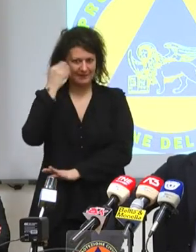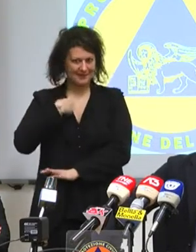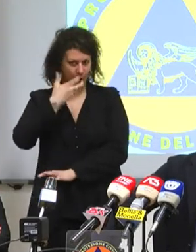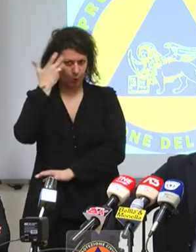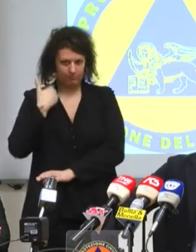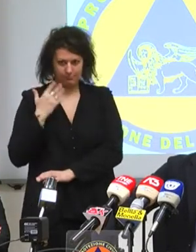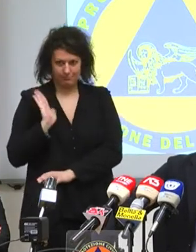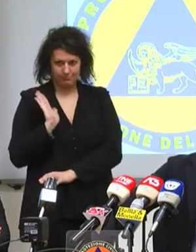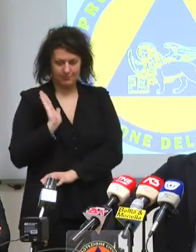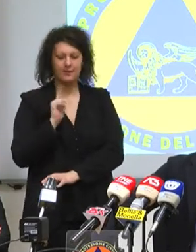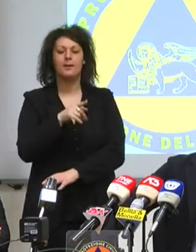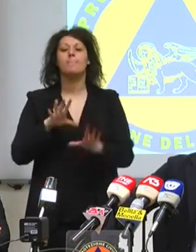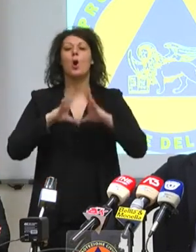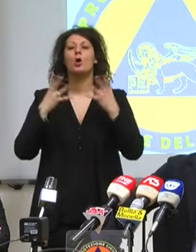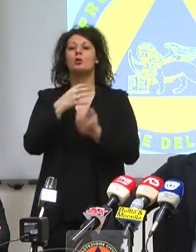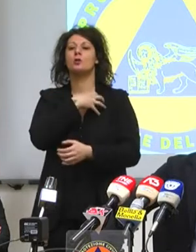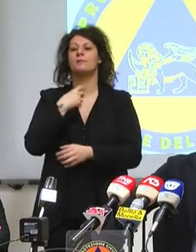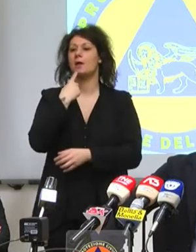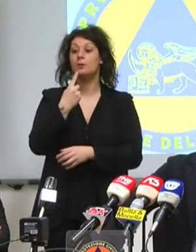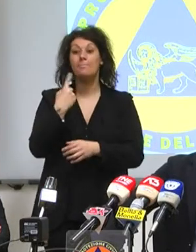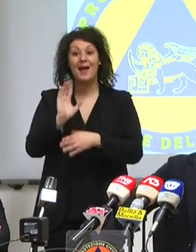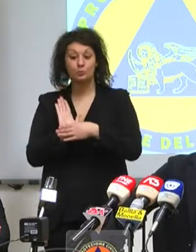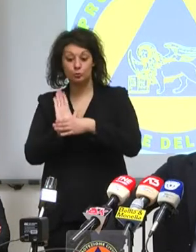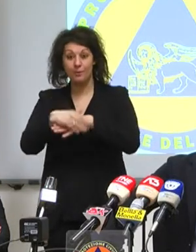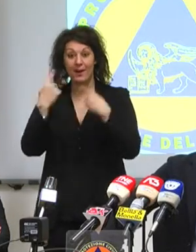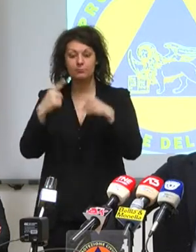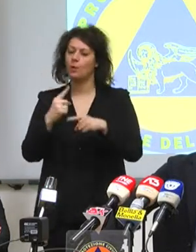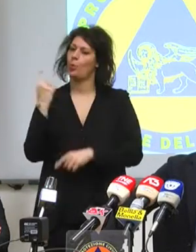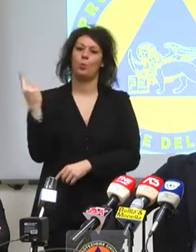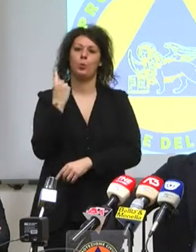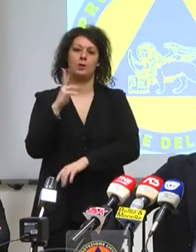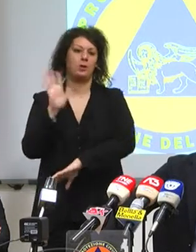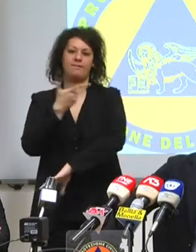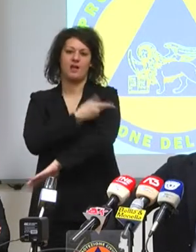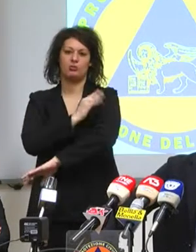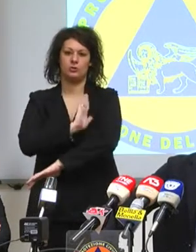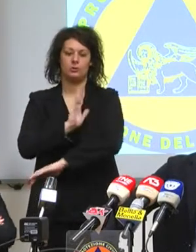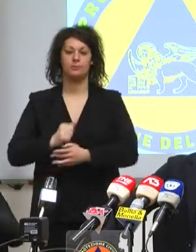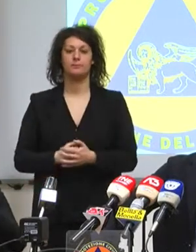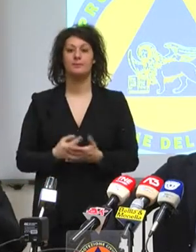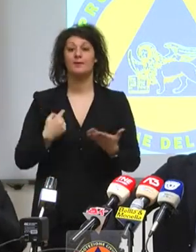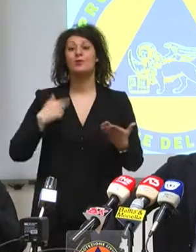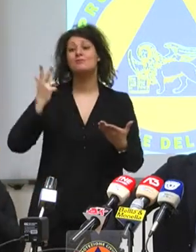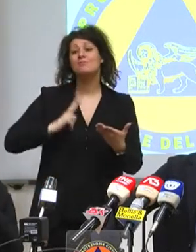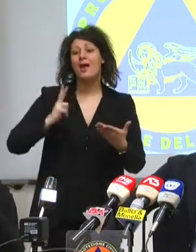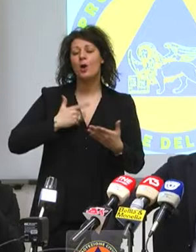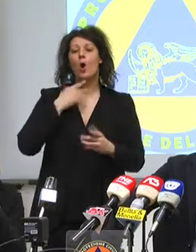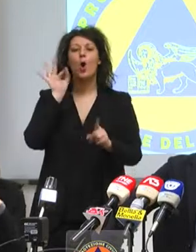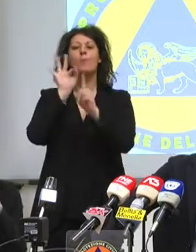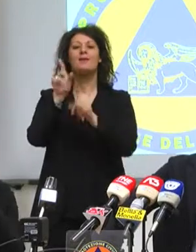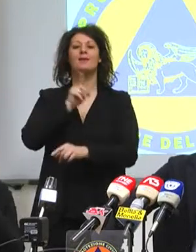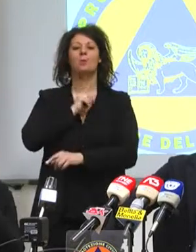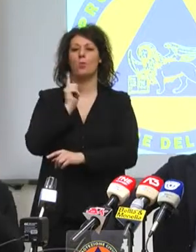la vaccinazione. E io spero di riuscire a realizzare il Veneto covid free. E io